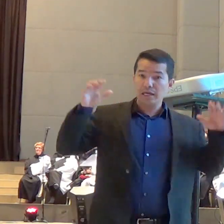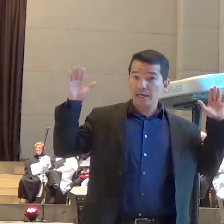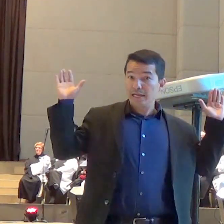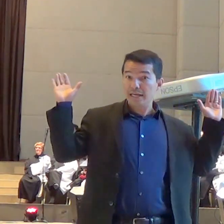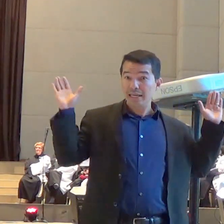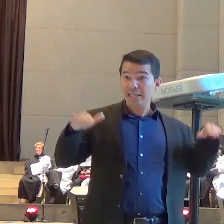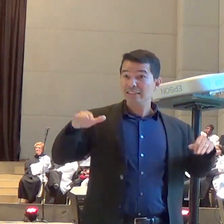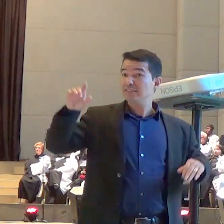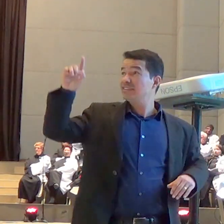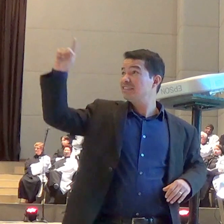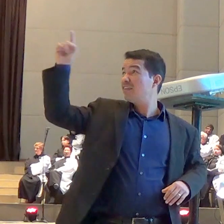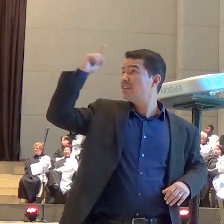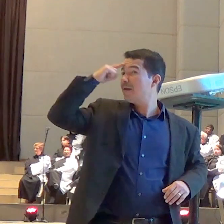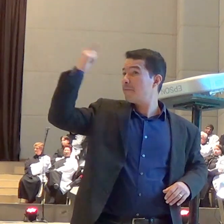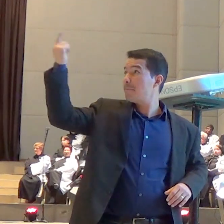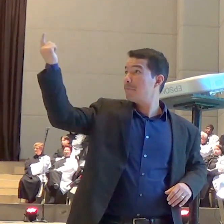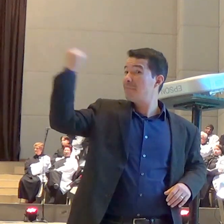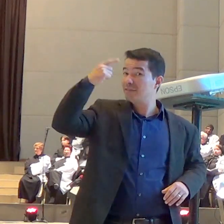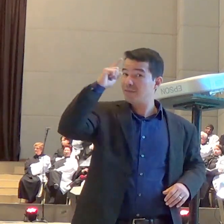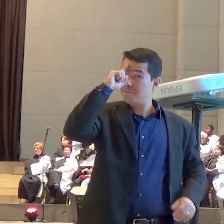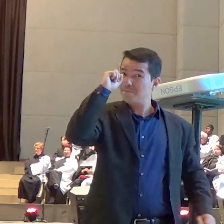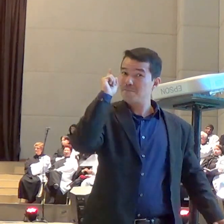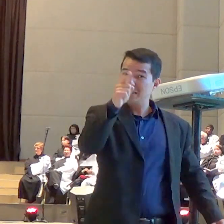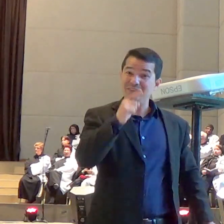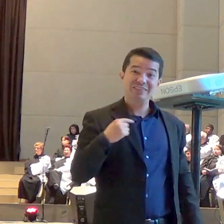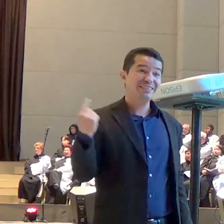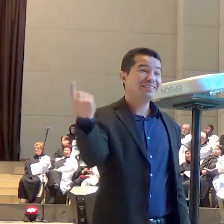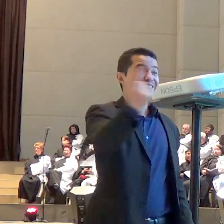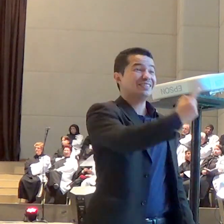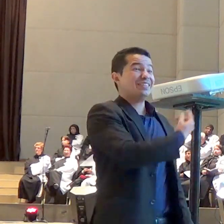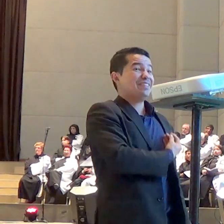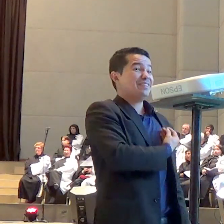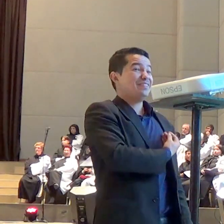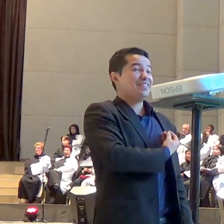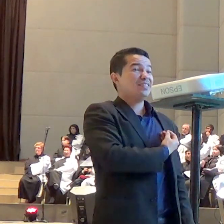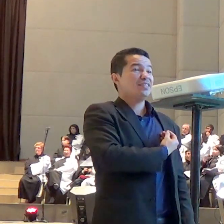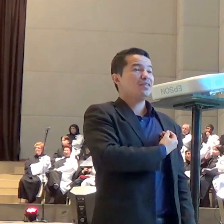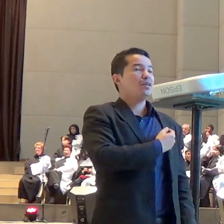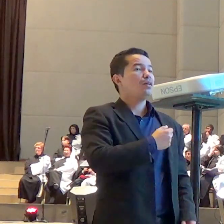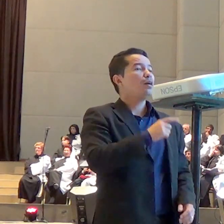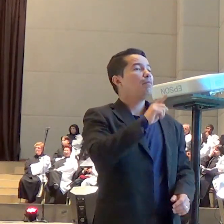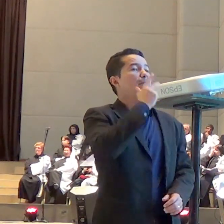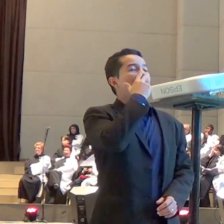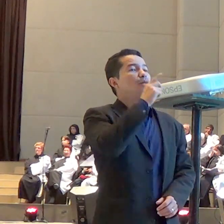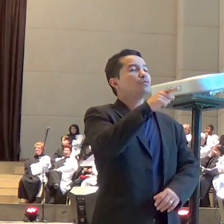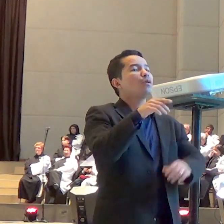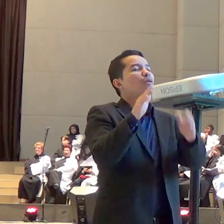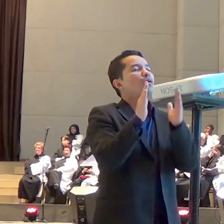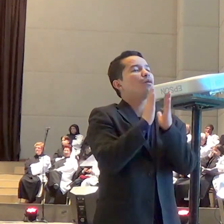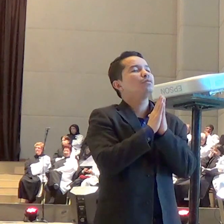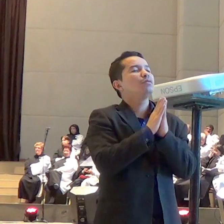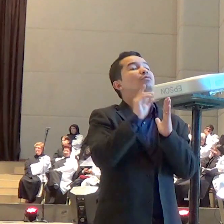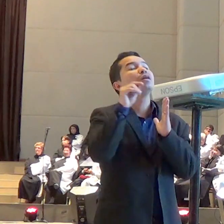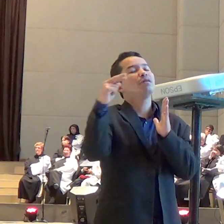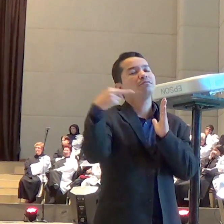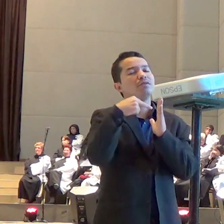Deus para responder as nossas orações algumas